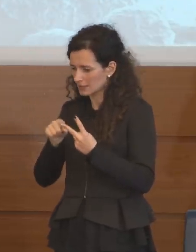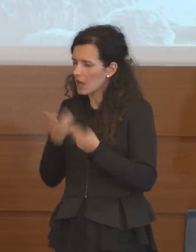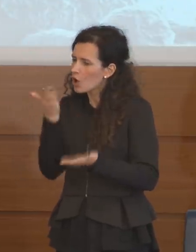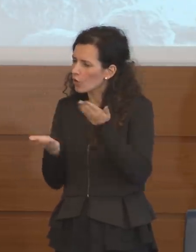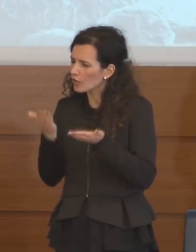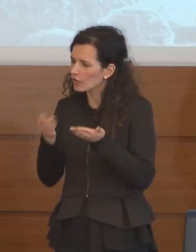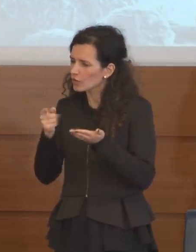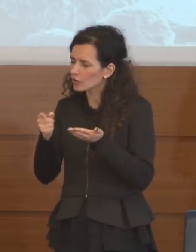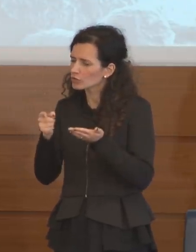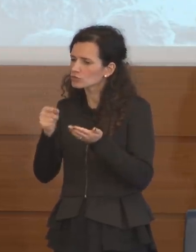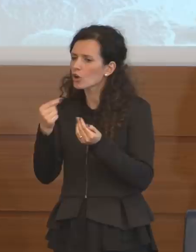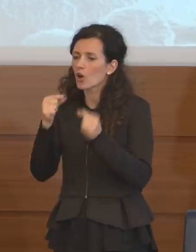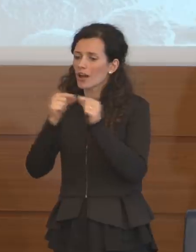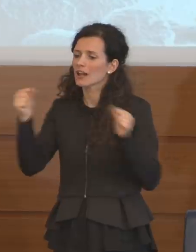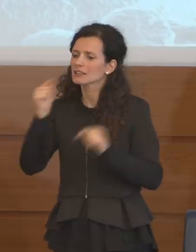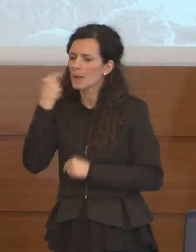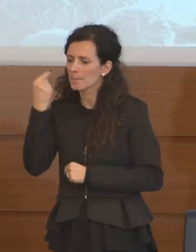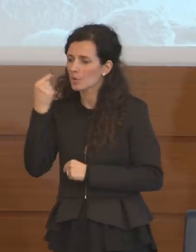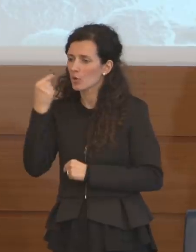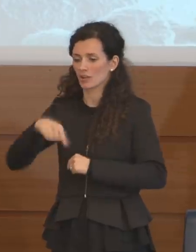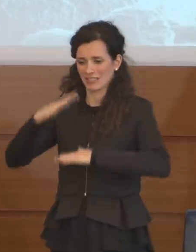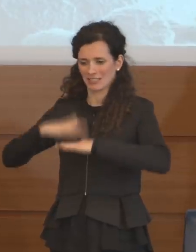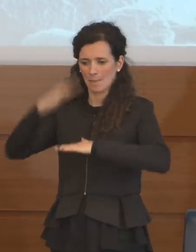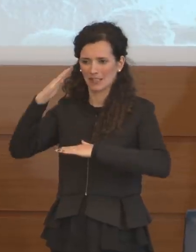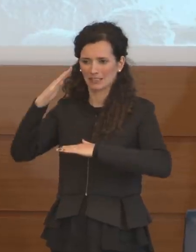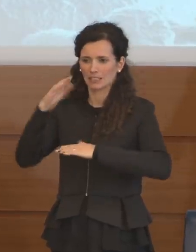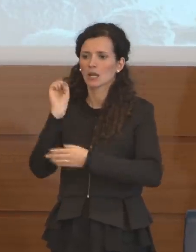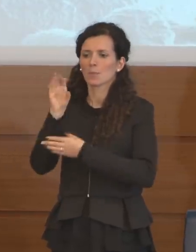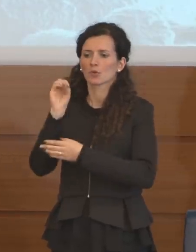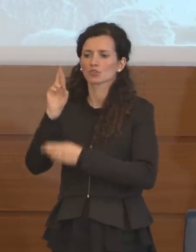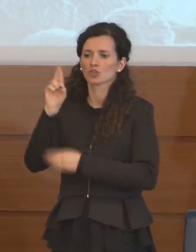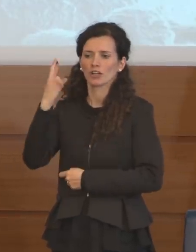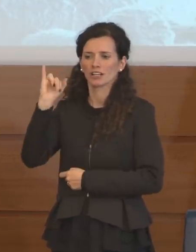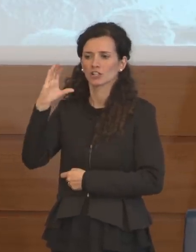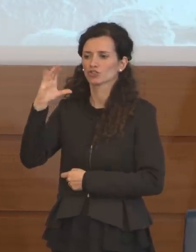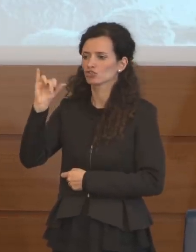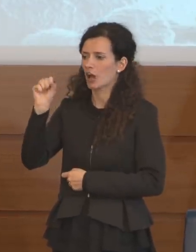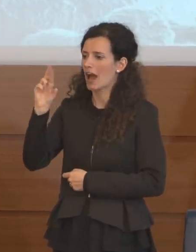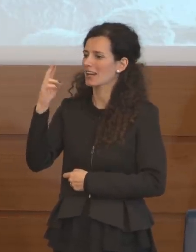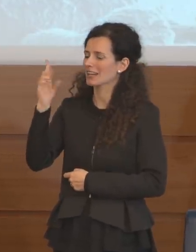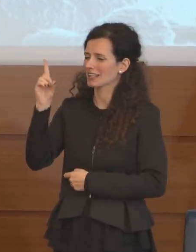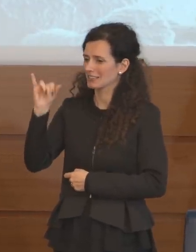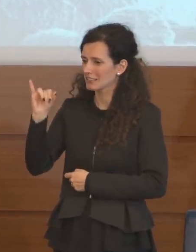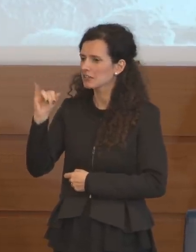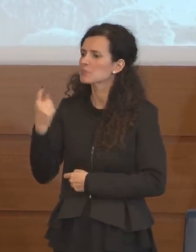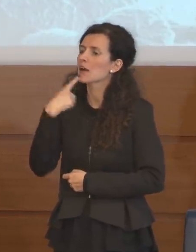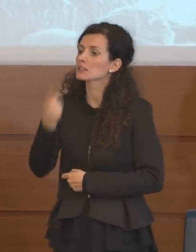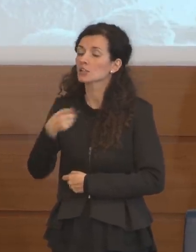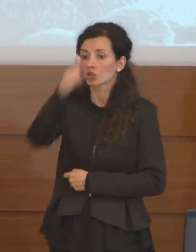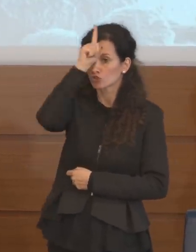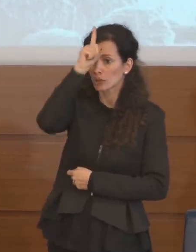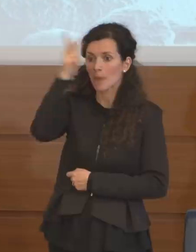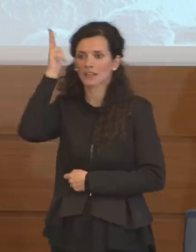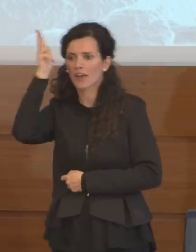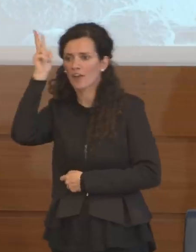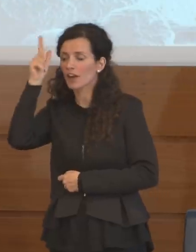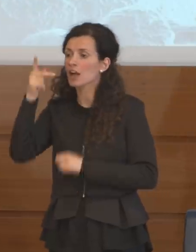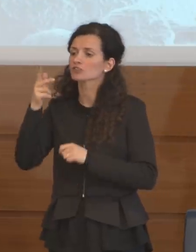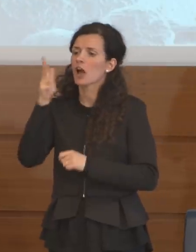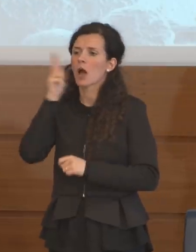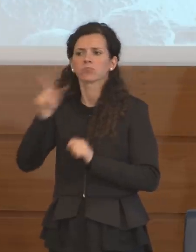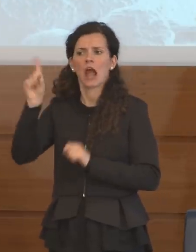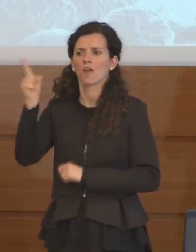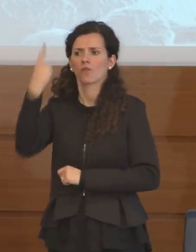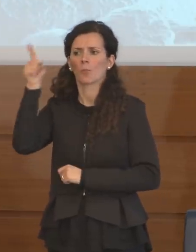ai tamponi. Siccome stamattina abbiamo ascoltato anche il professor Ricciardi e di fatto ci ha detto questo, che Germania e Francia sono state più brave di